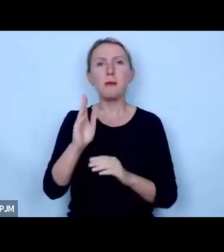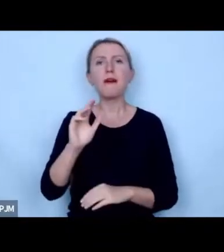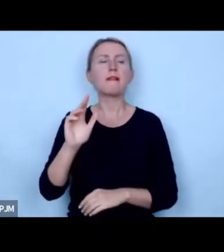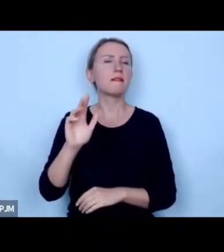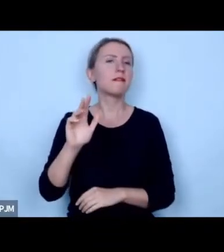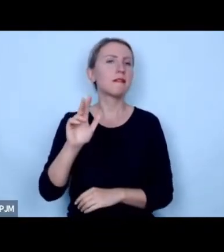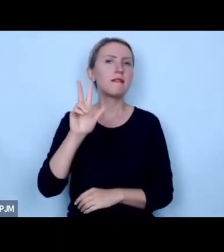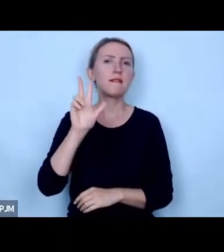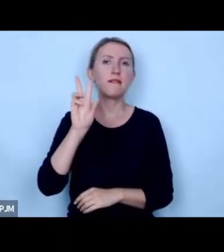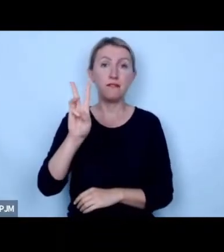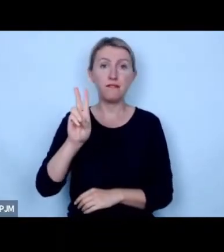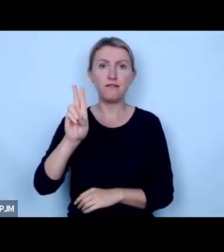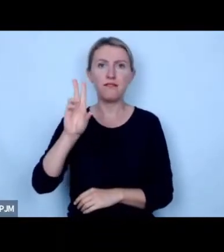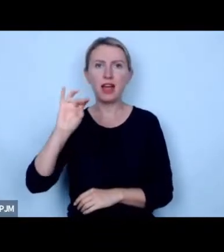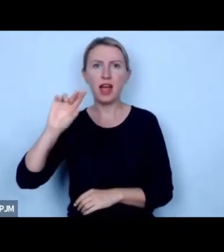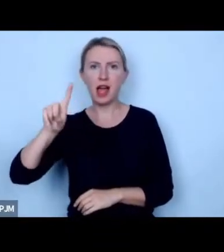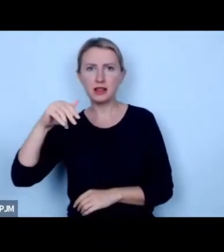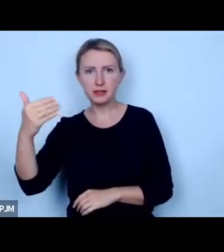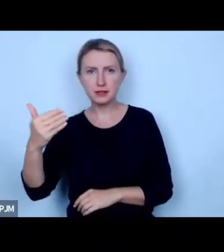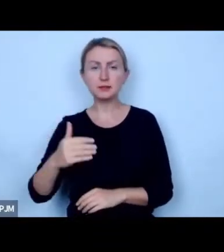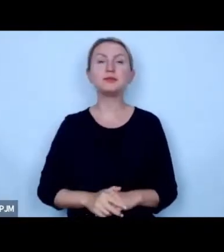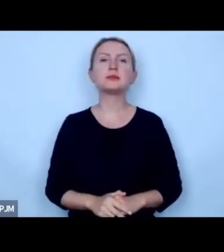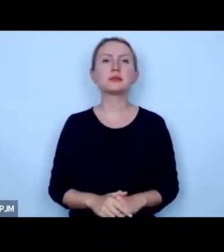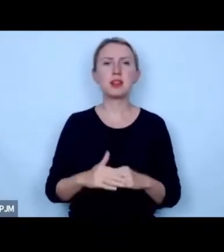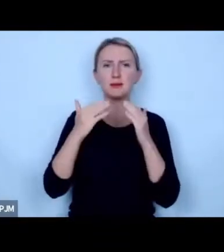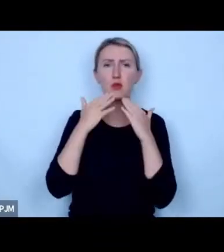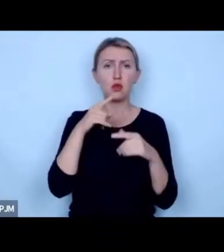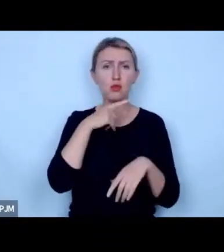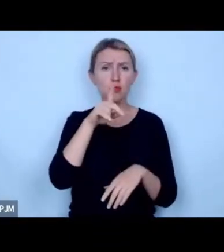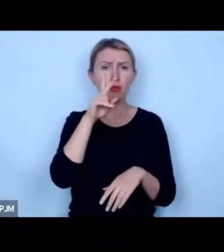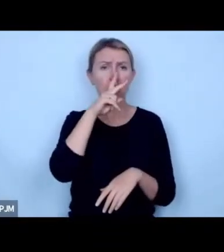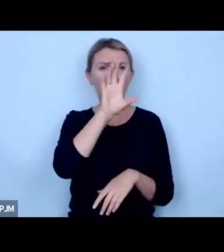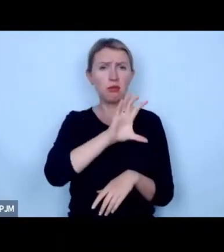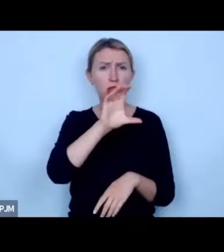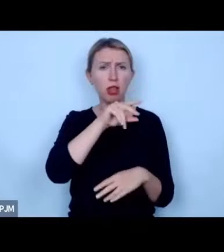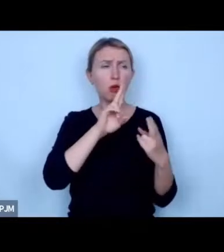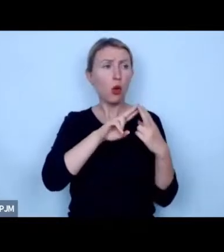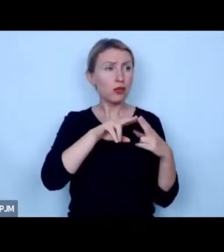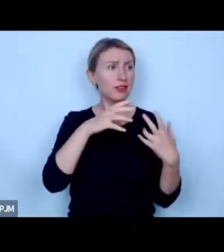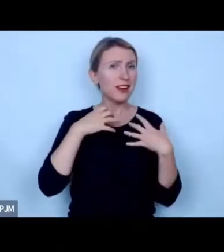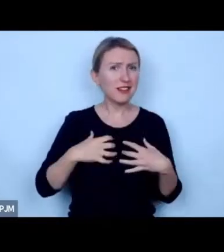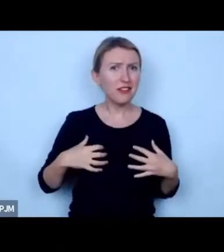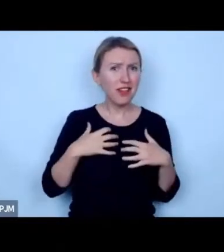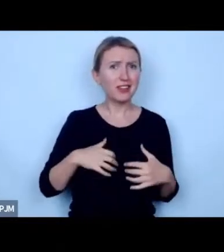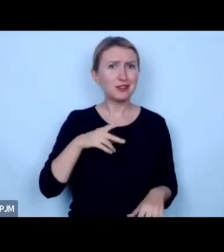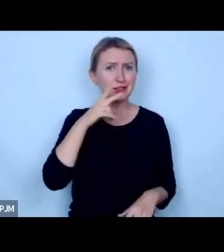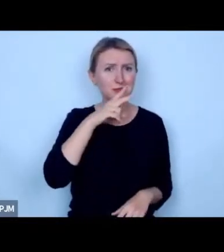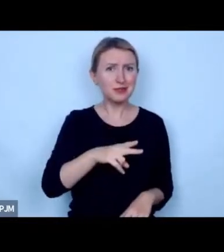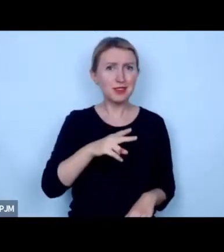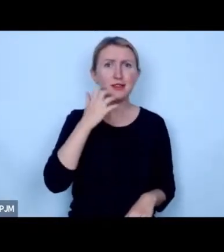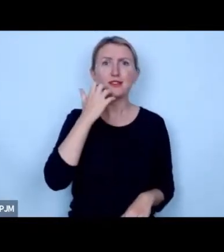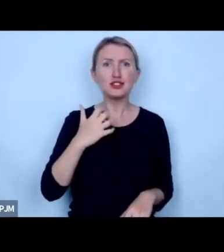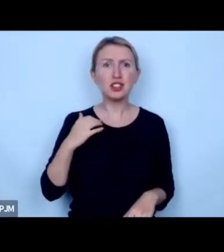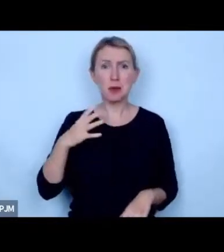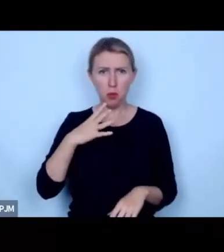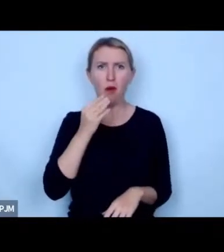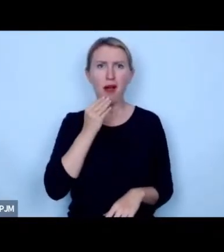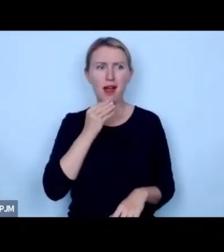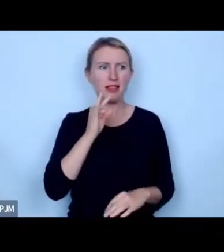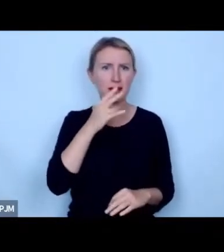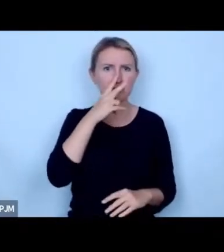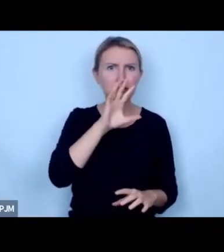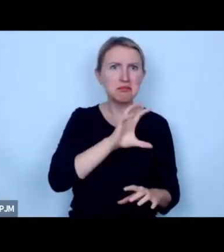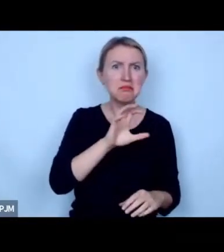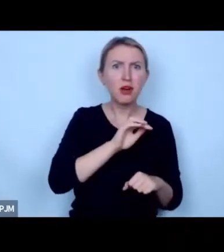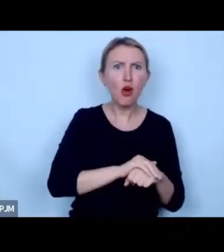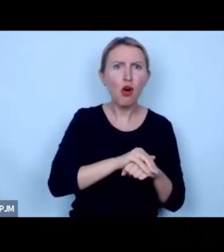weganizm właśnie poprzez kontakt ze zwierzętami które wcześniej spożywali bo